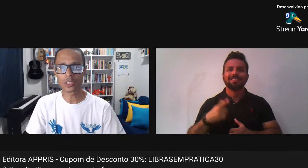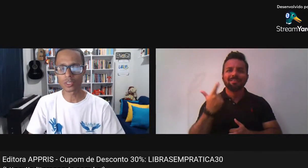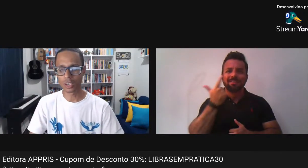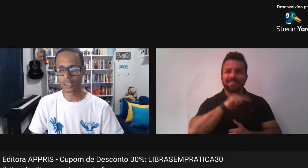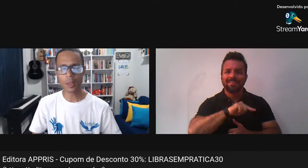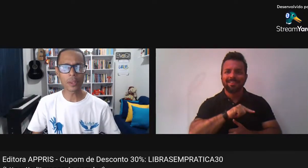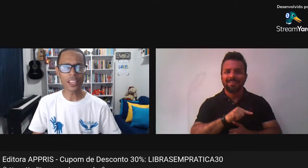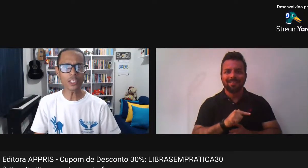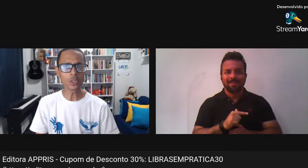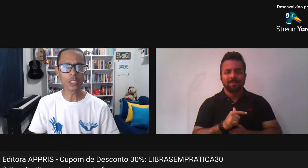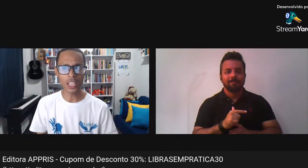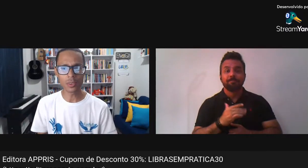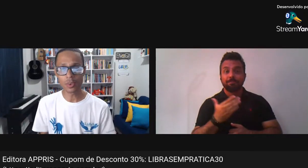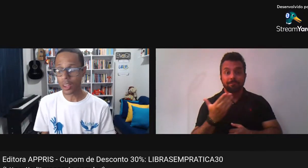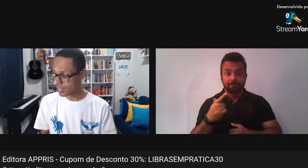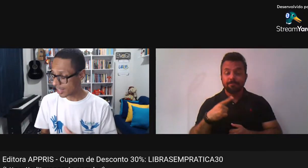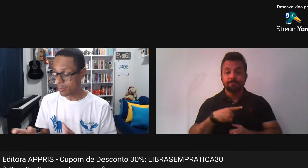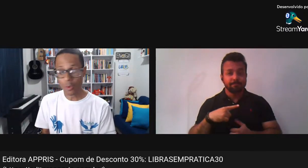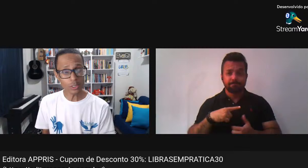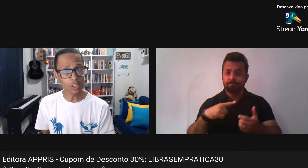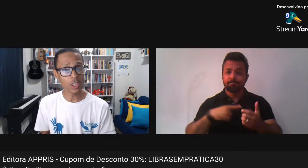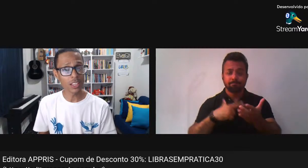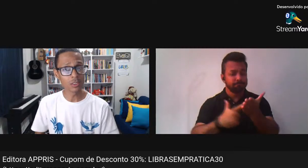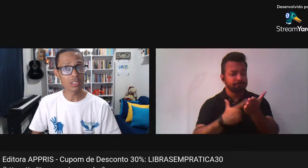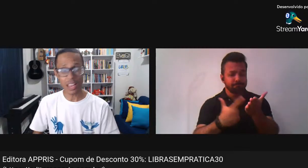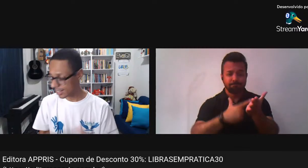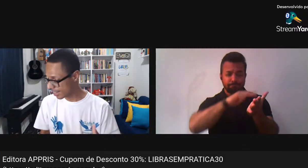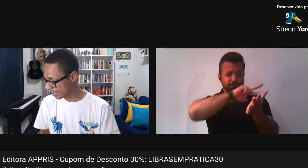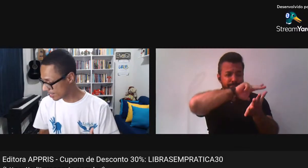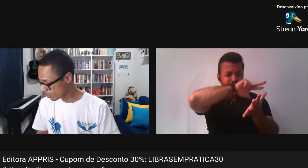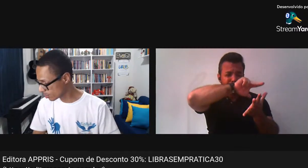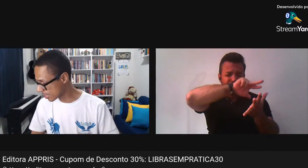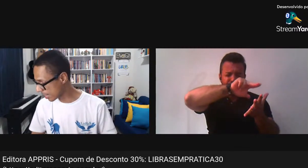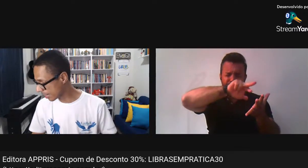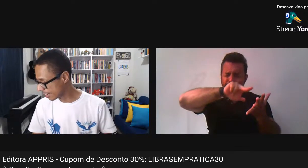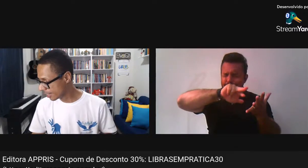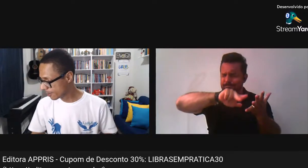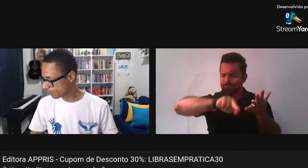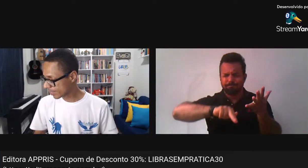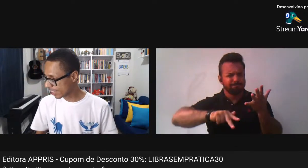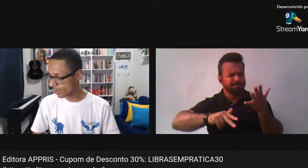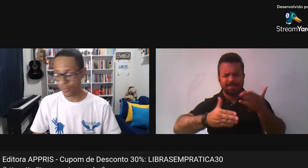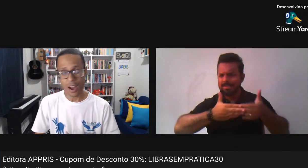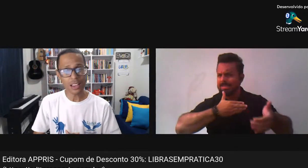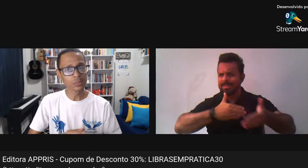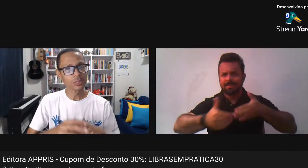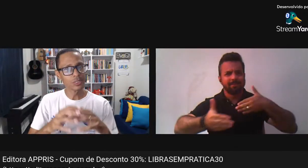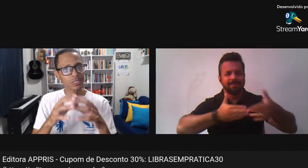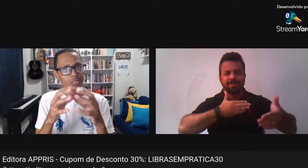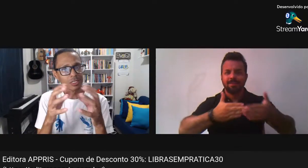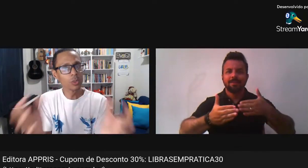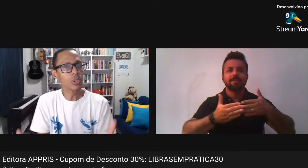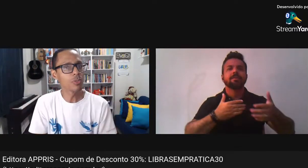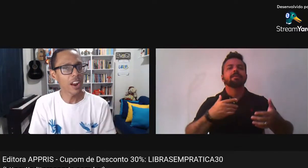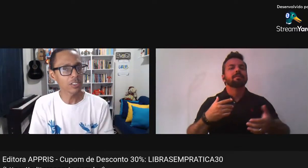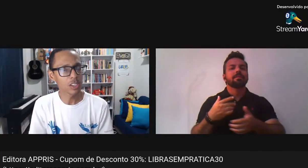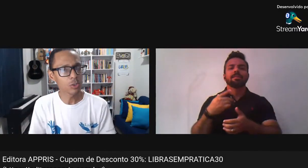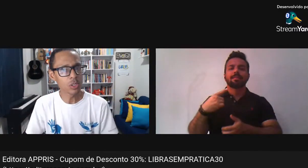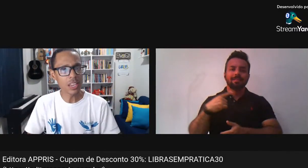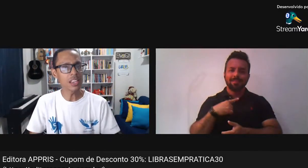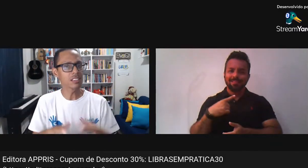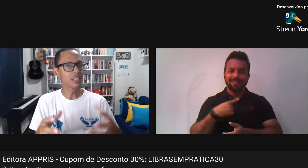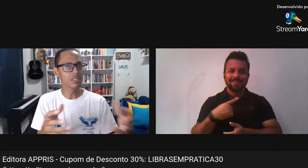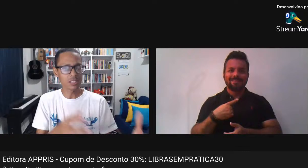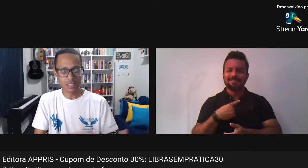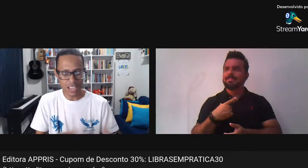livros Independente do gênero Tem muitos gêneros lá Livros Que falam Do universo